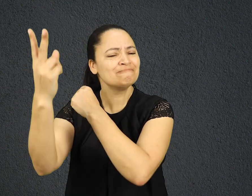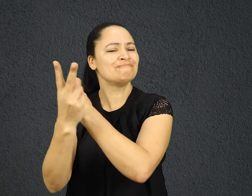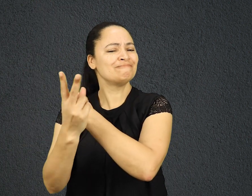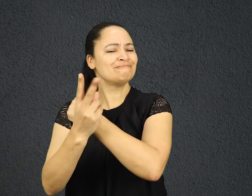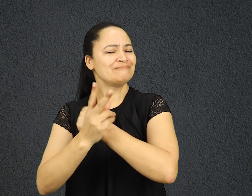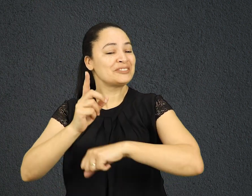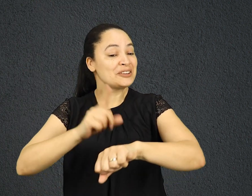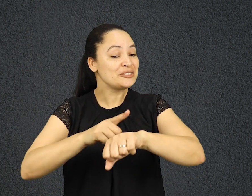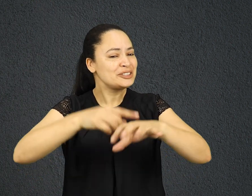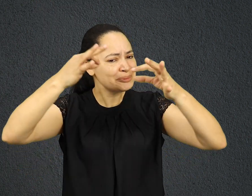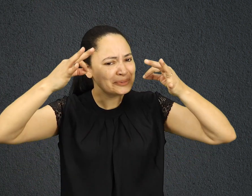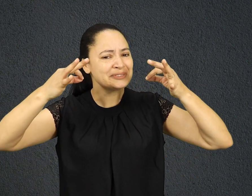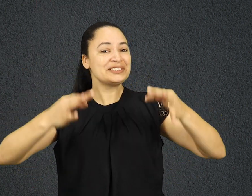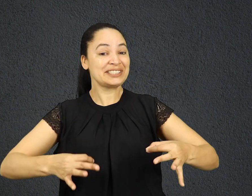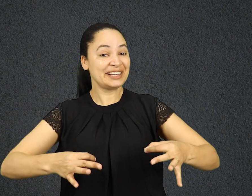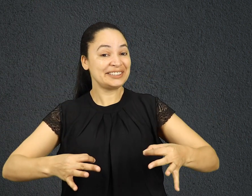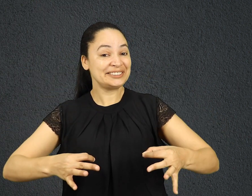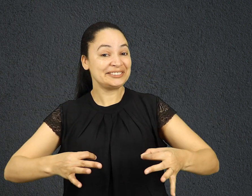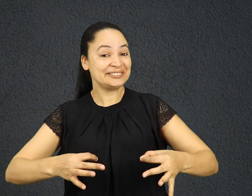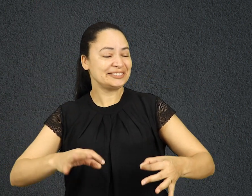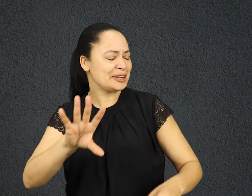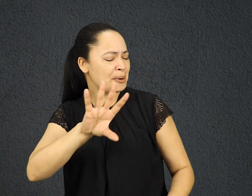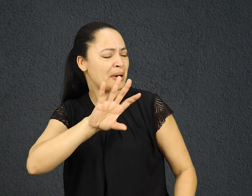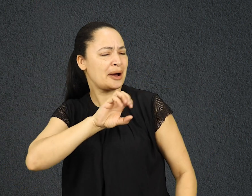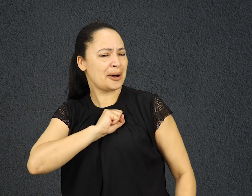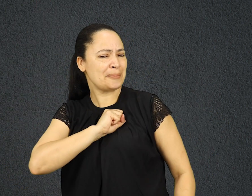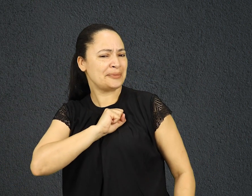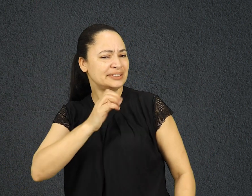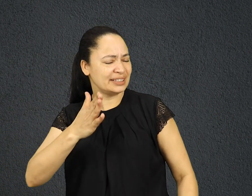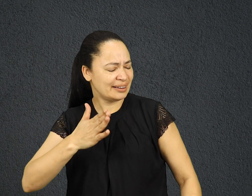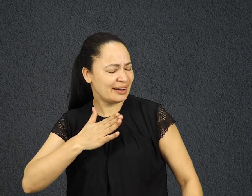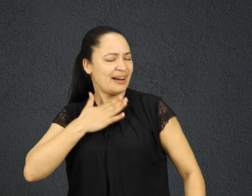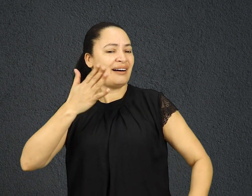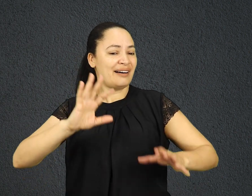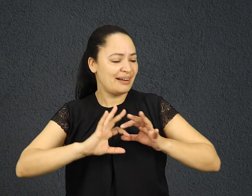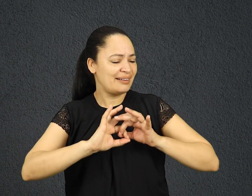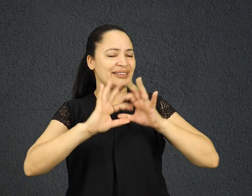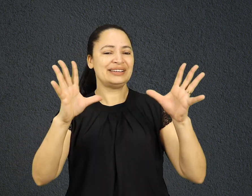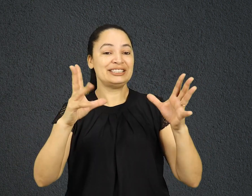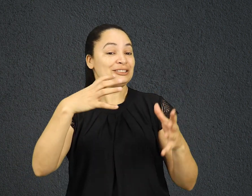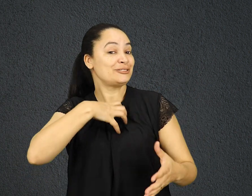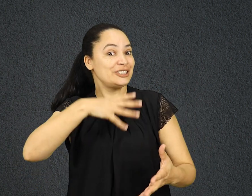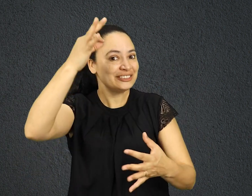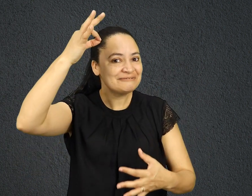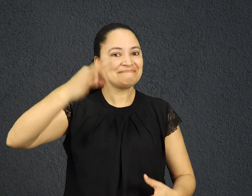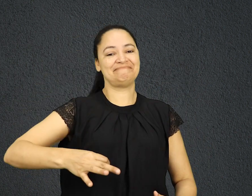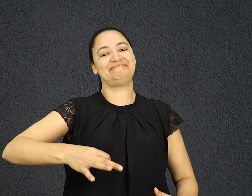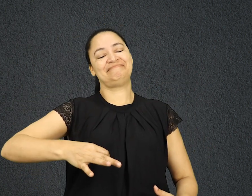No tempo certo, pela soberania de Deus, o amor será despertado de modo santificado. Se você